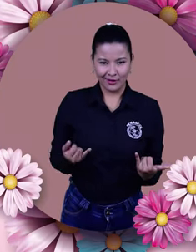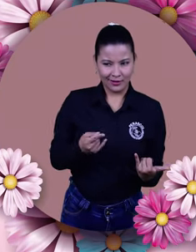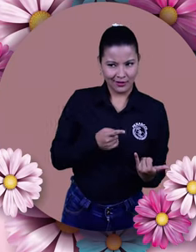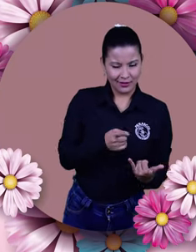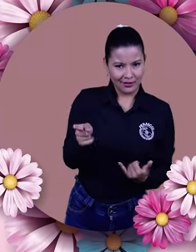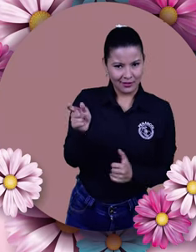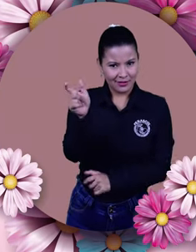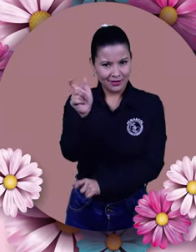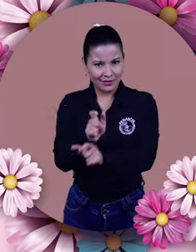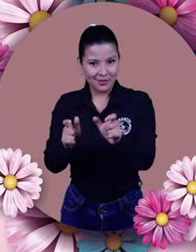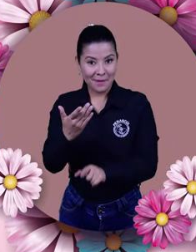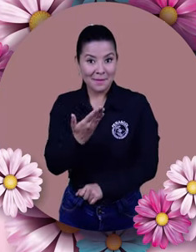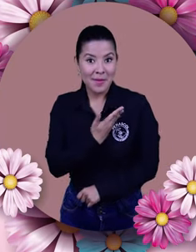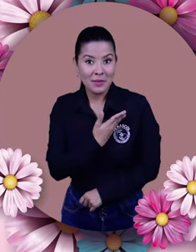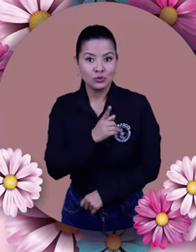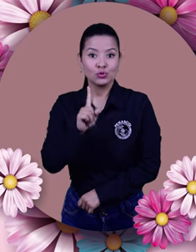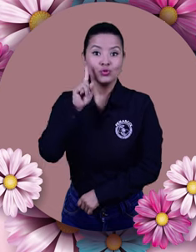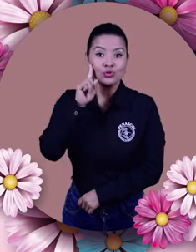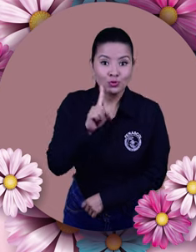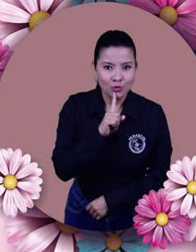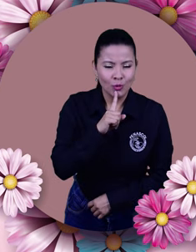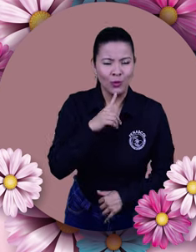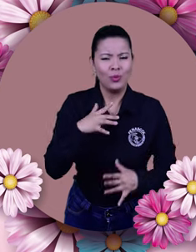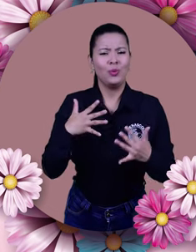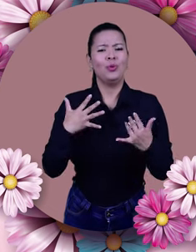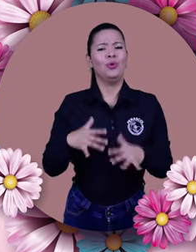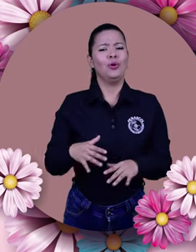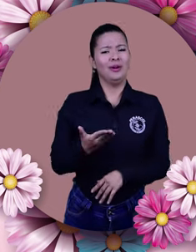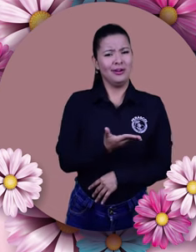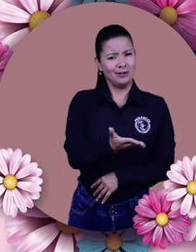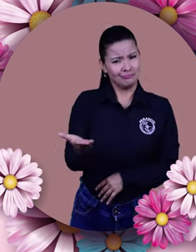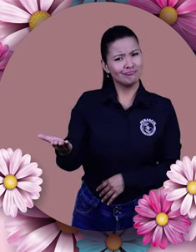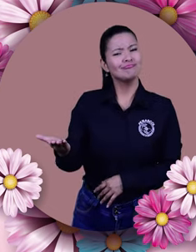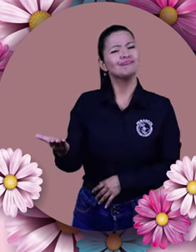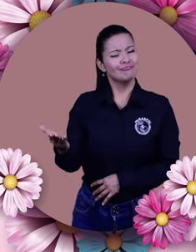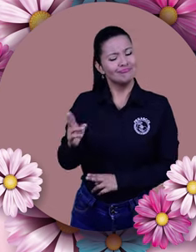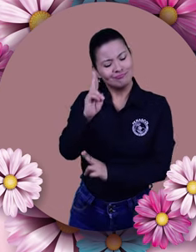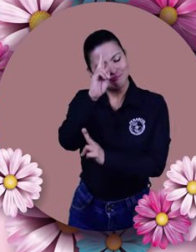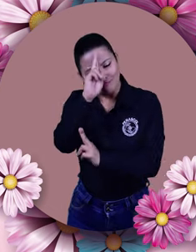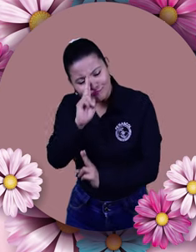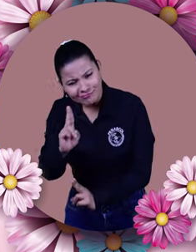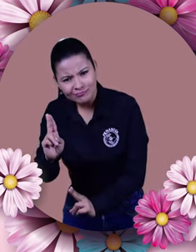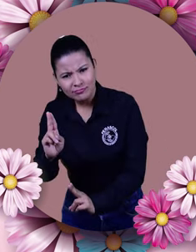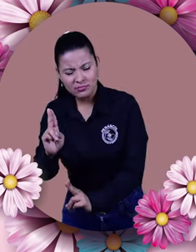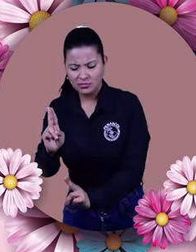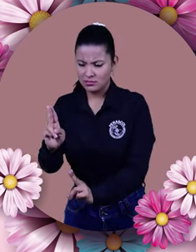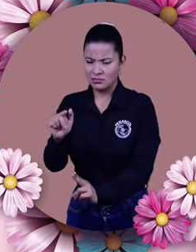En este día queremos reconocer la gran labor de las mamás sordas, pues